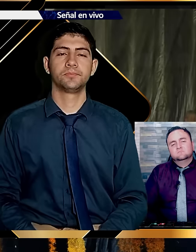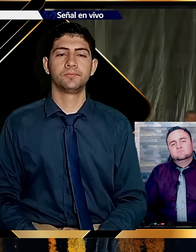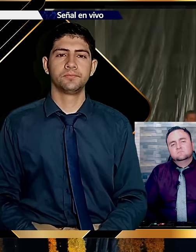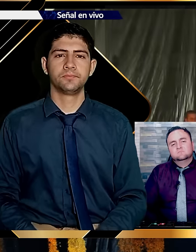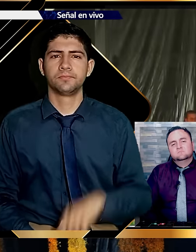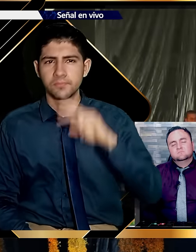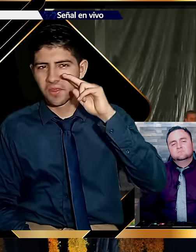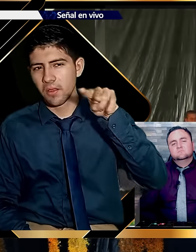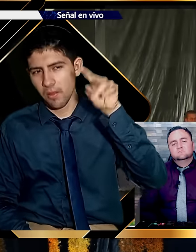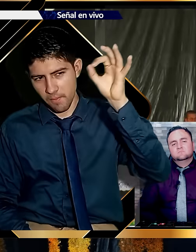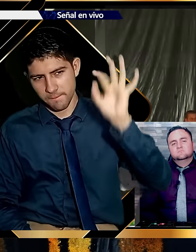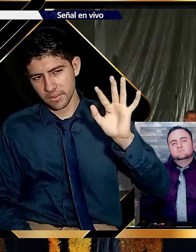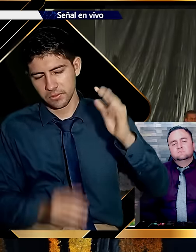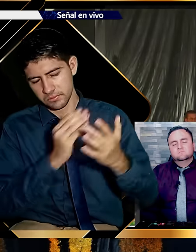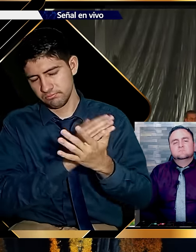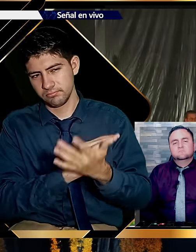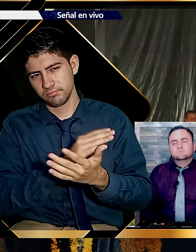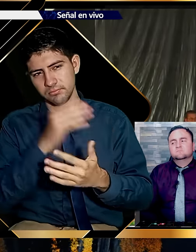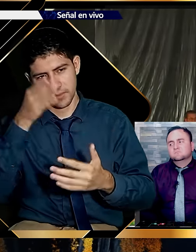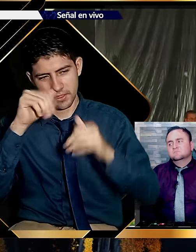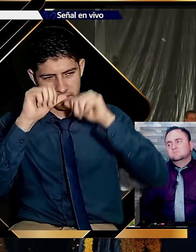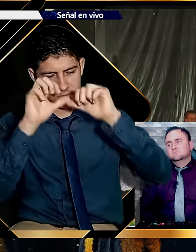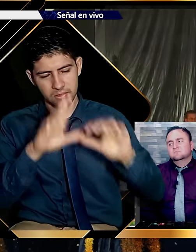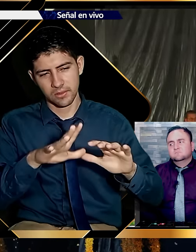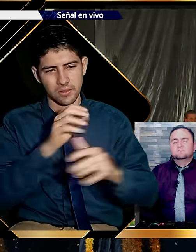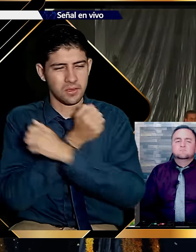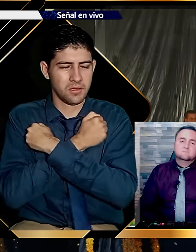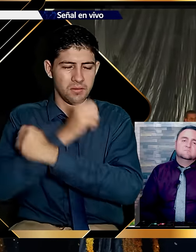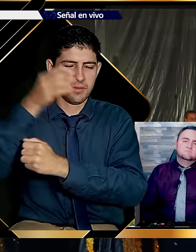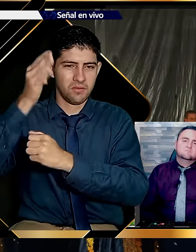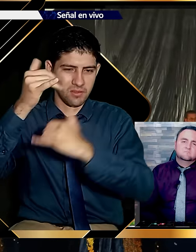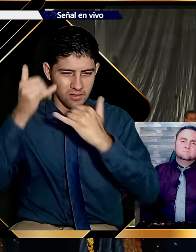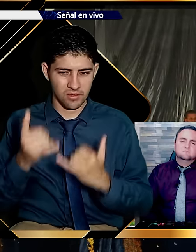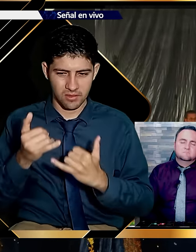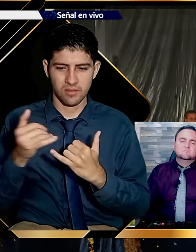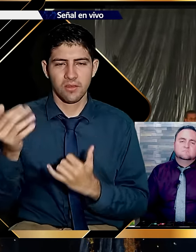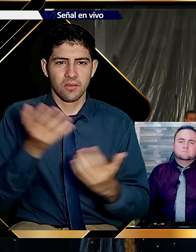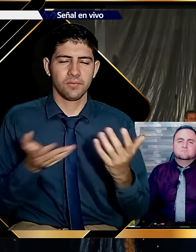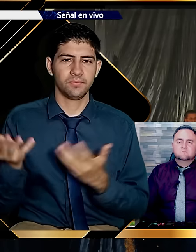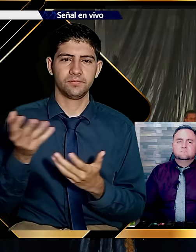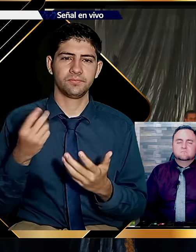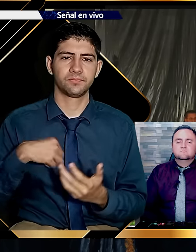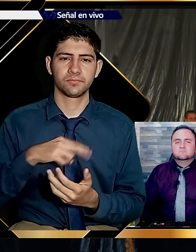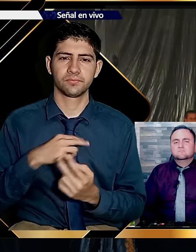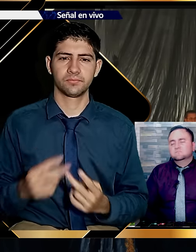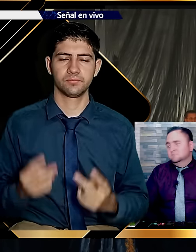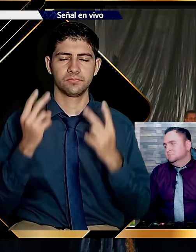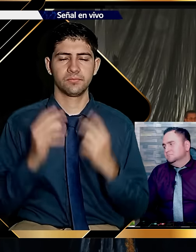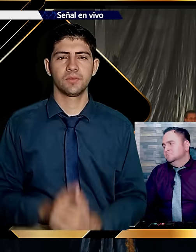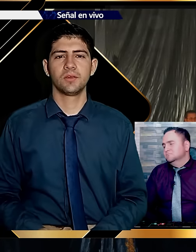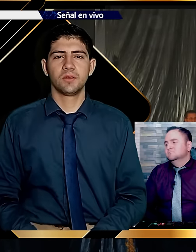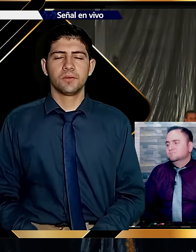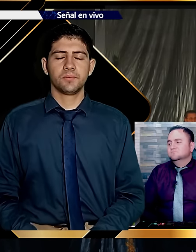De verdad que me gozo de verlo. En uso de buen retiro. Pero aquí. Queriendo. Amar a Dios con todo el corazón. Queriendo estar